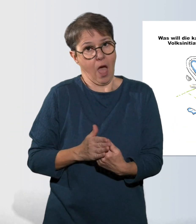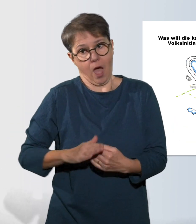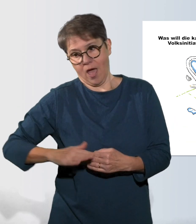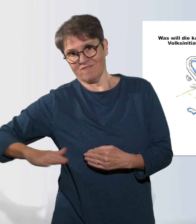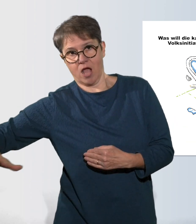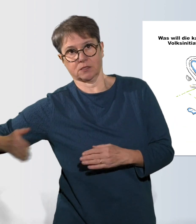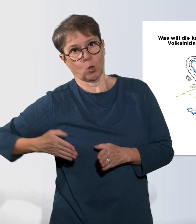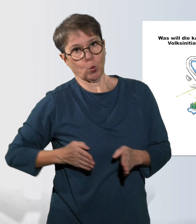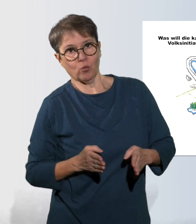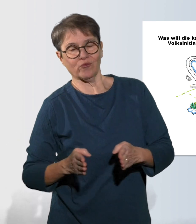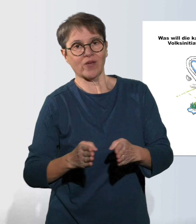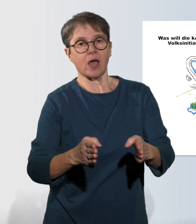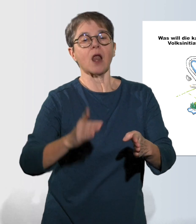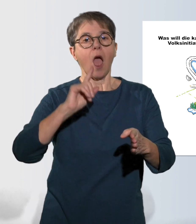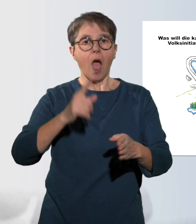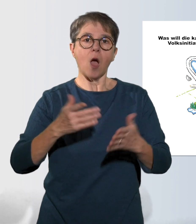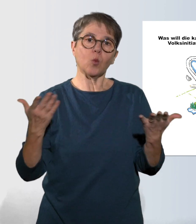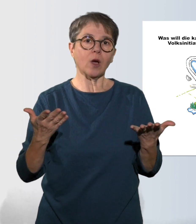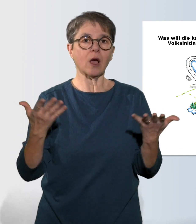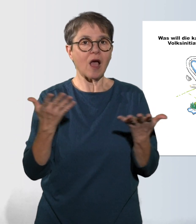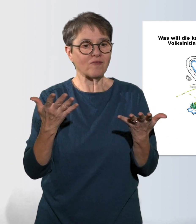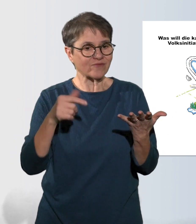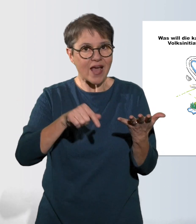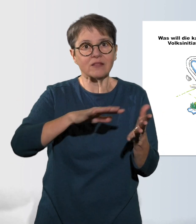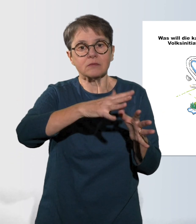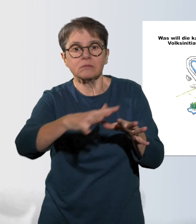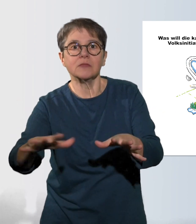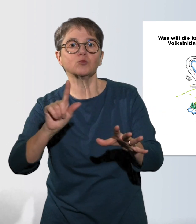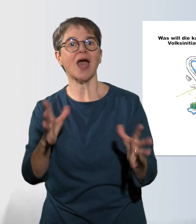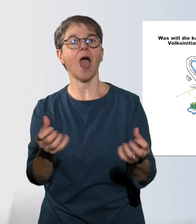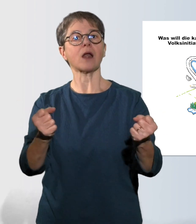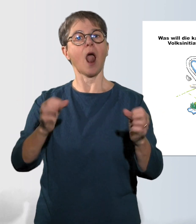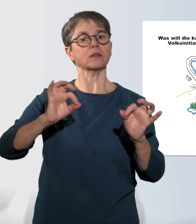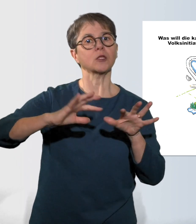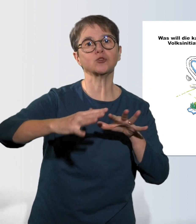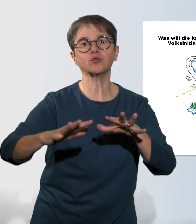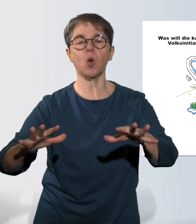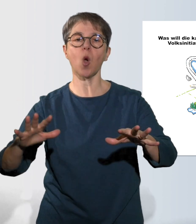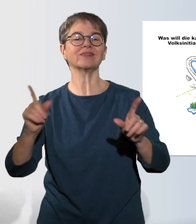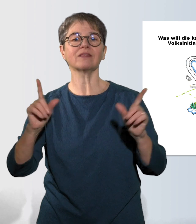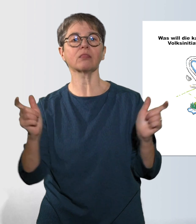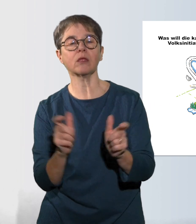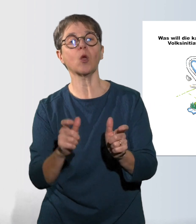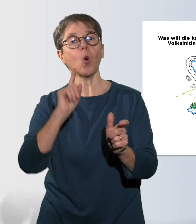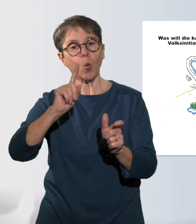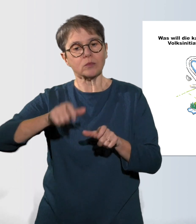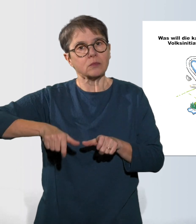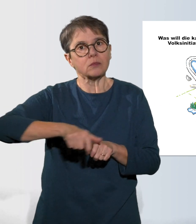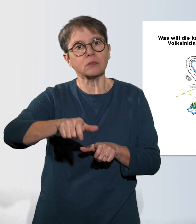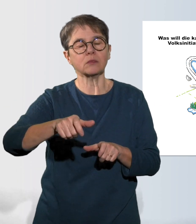und ökologisch wertvolle Ufer ungeschmälert erhalten bleiben und die Ufer ökologisch aufgewertet werden. Für den